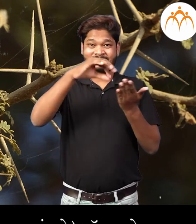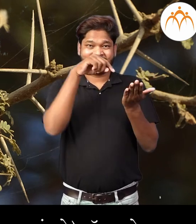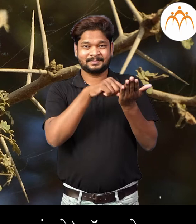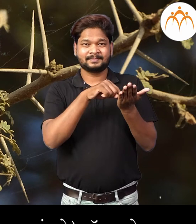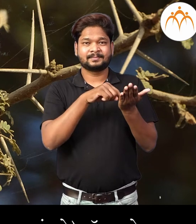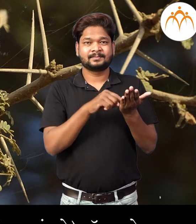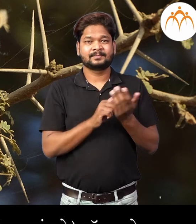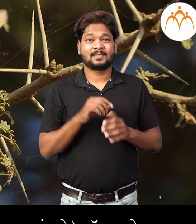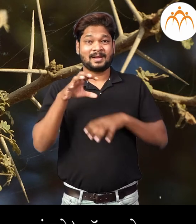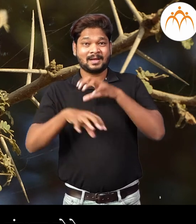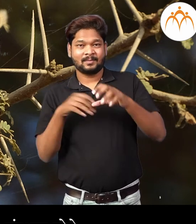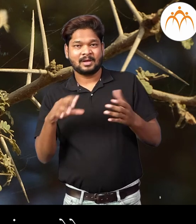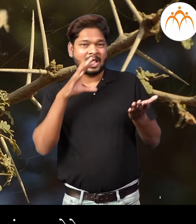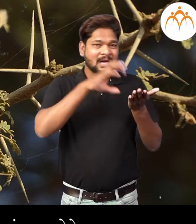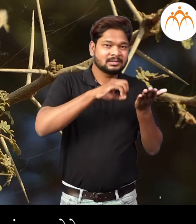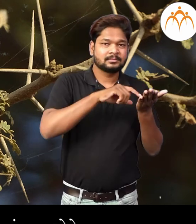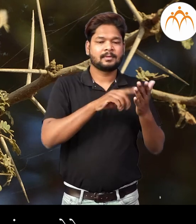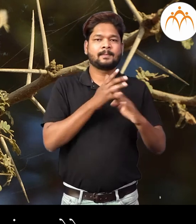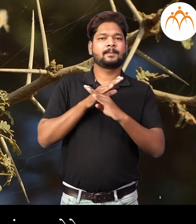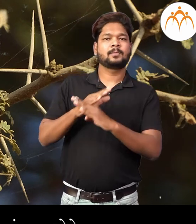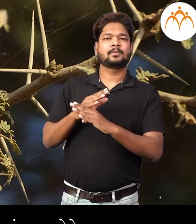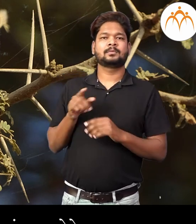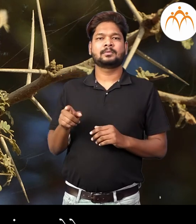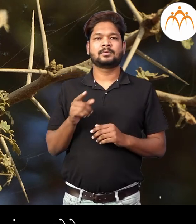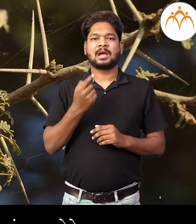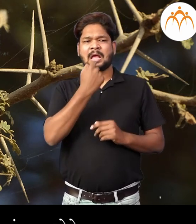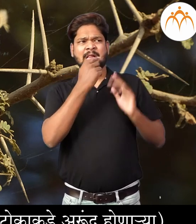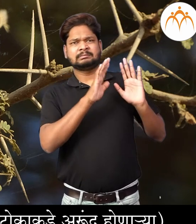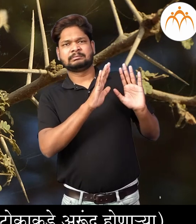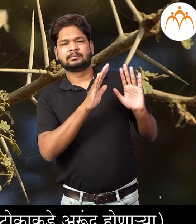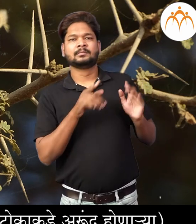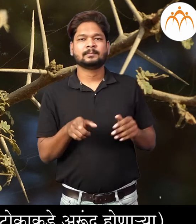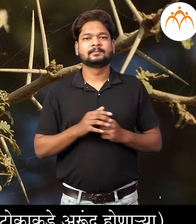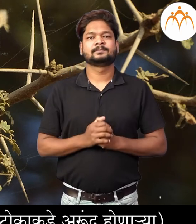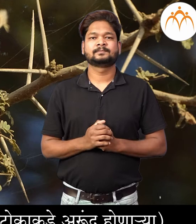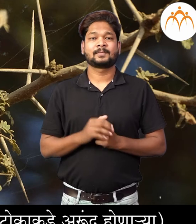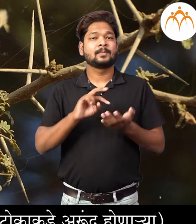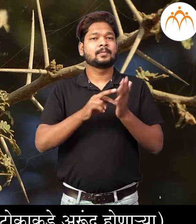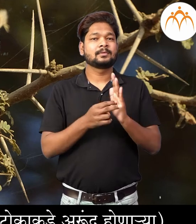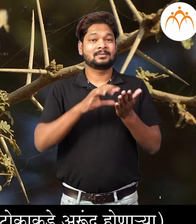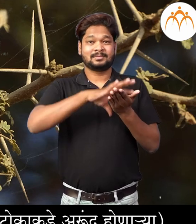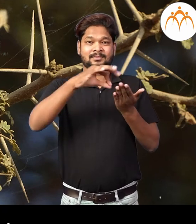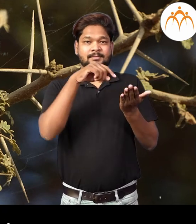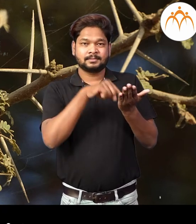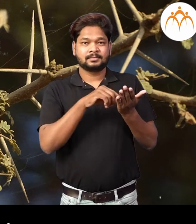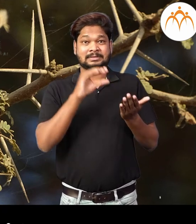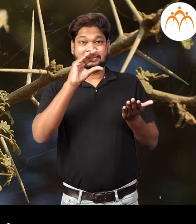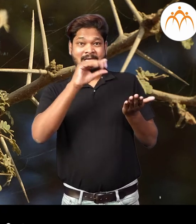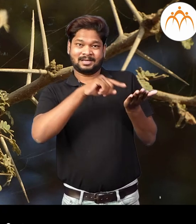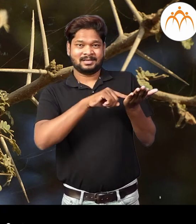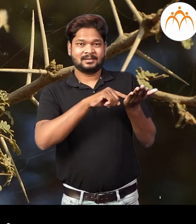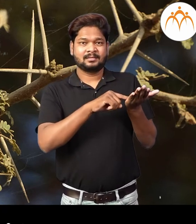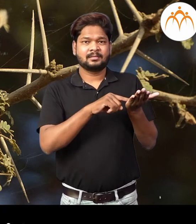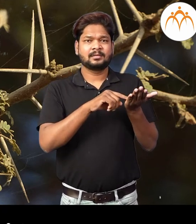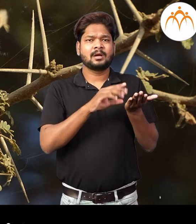कैक्टस से चरणार्या प्राण्यान पासुन सवरक्षन होते काटेरी वन निमुल त्या आकाराची पाने जाड वन